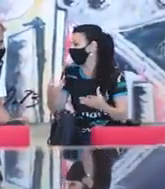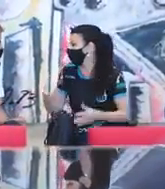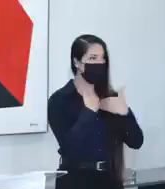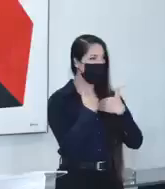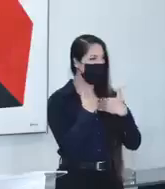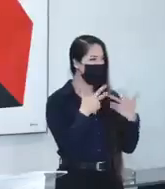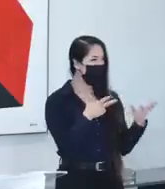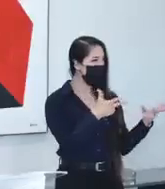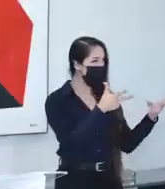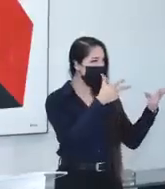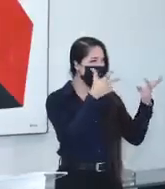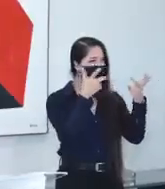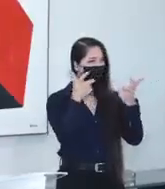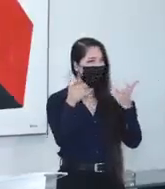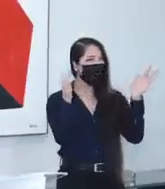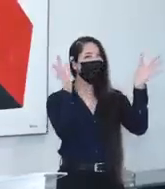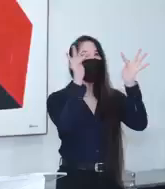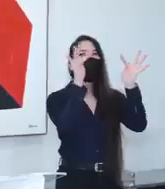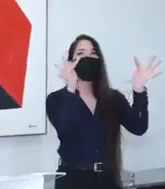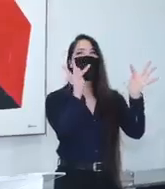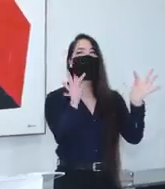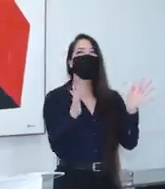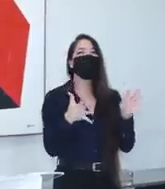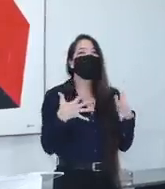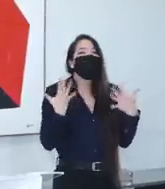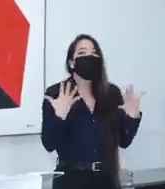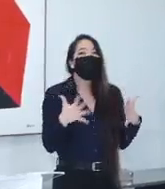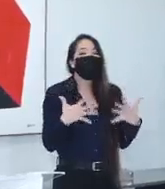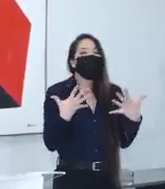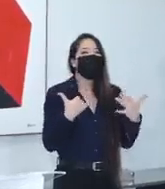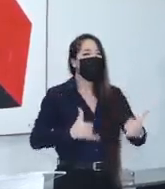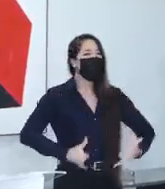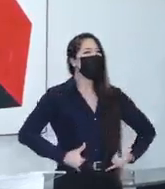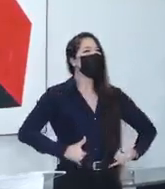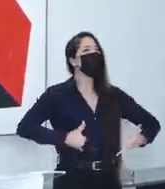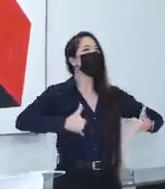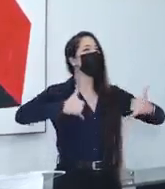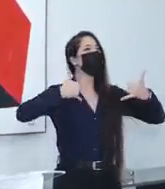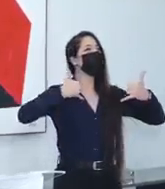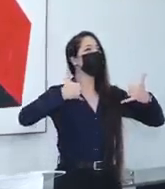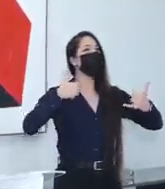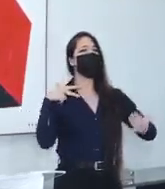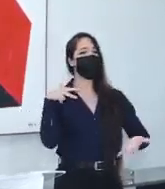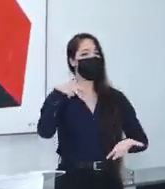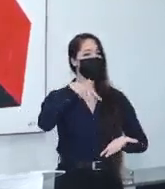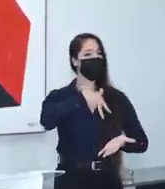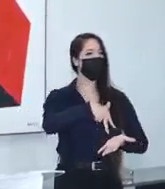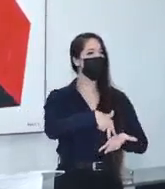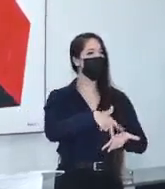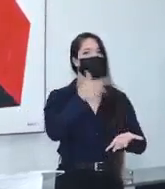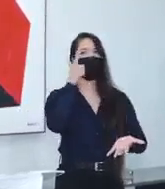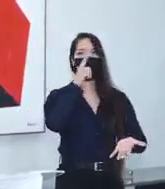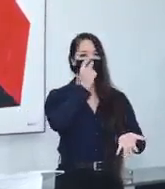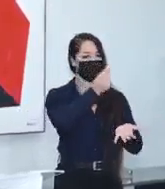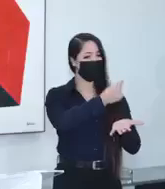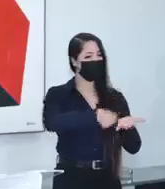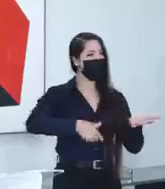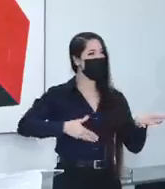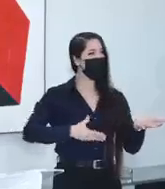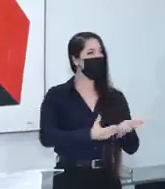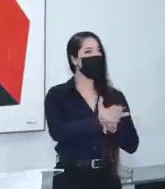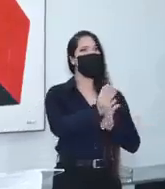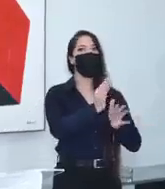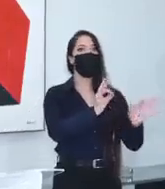Estou muito feliz e contente e orgulhoso de participar desse lançamento de um projeto